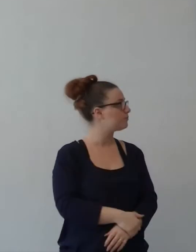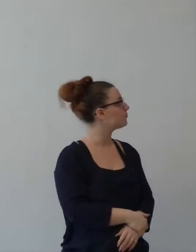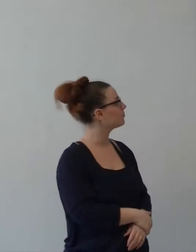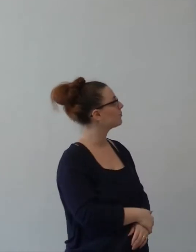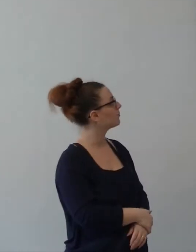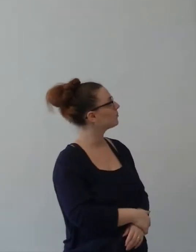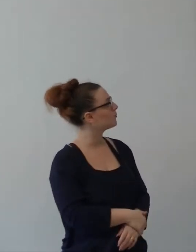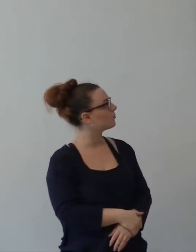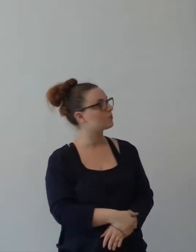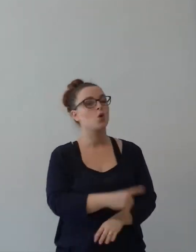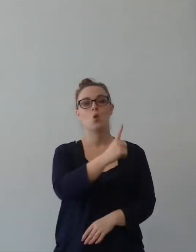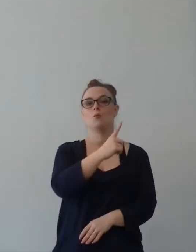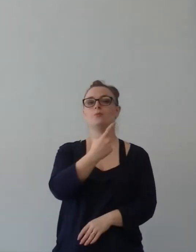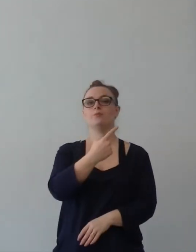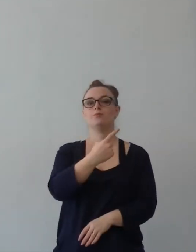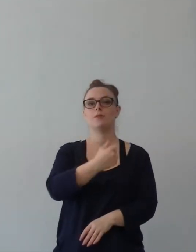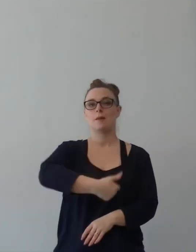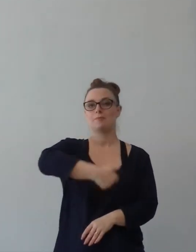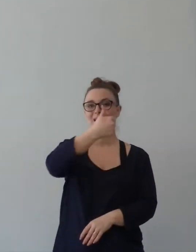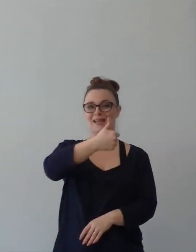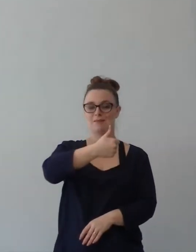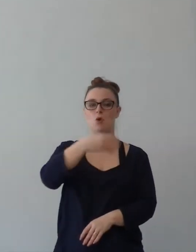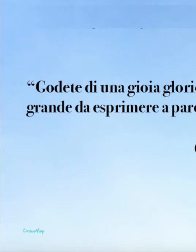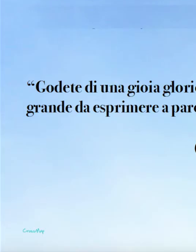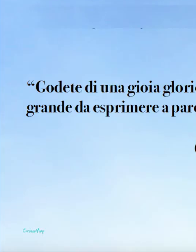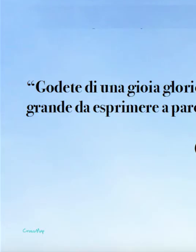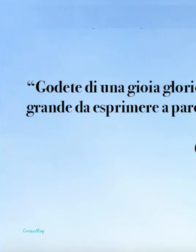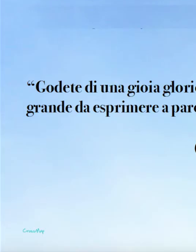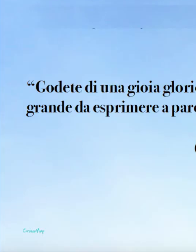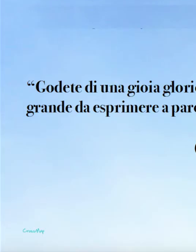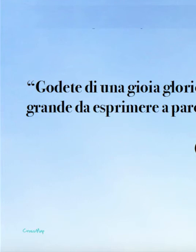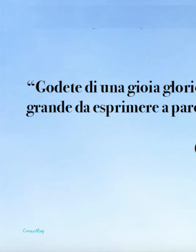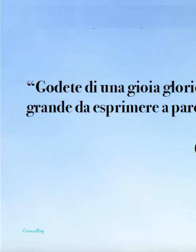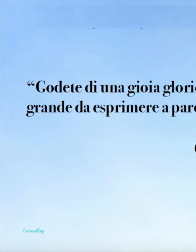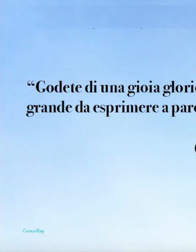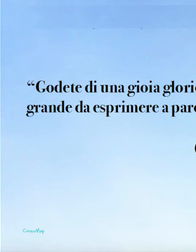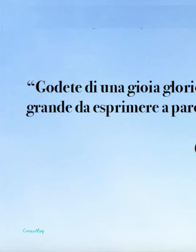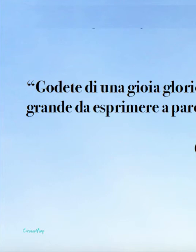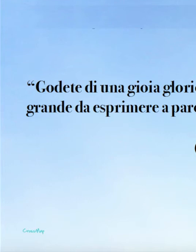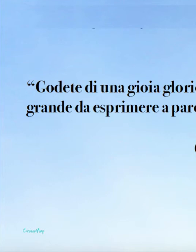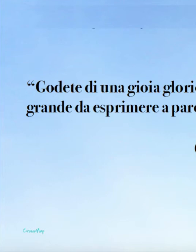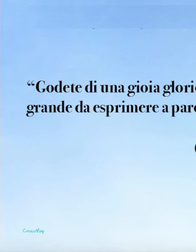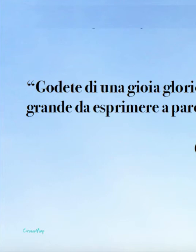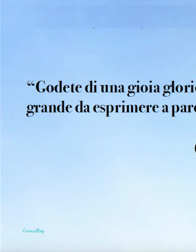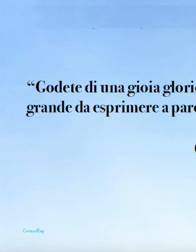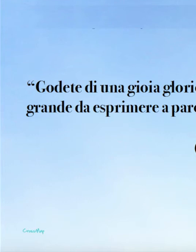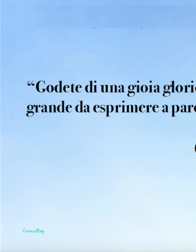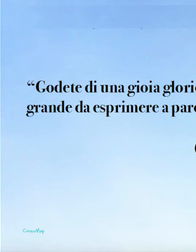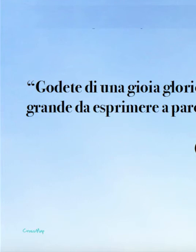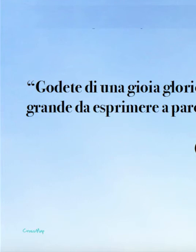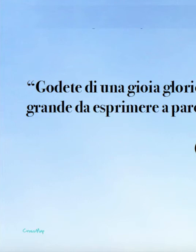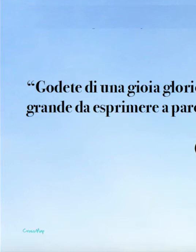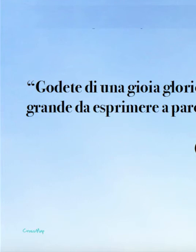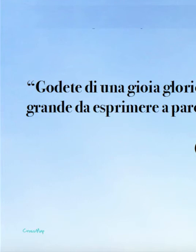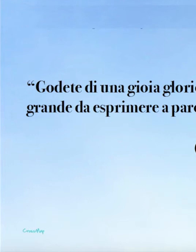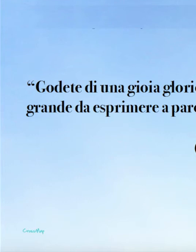Prima Pietro 1,8, la seconda parte del versetto. Godete di una gioia gloriosa, troppo grande